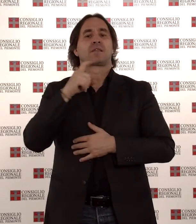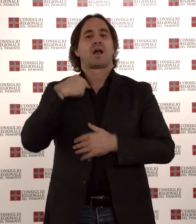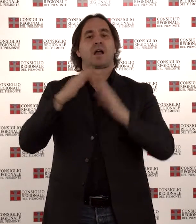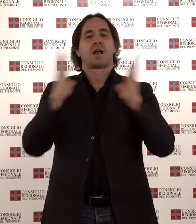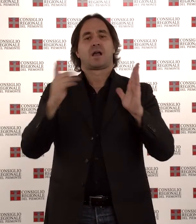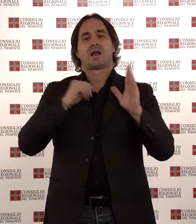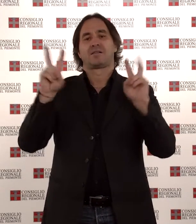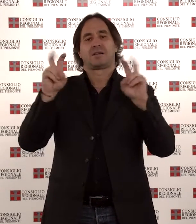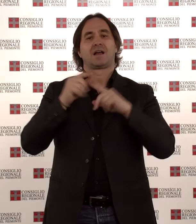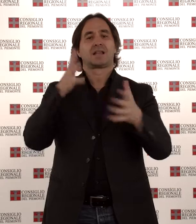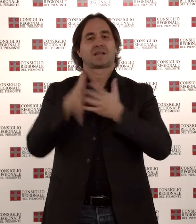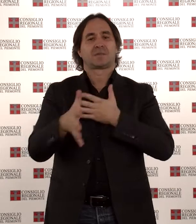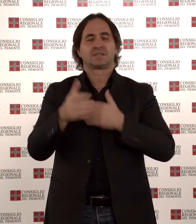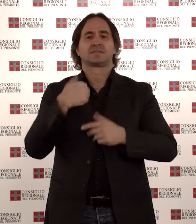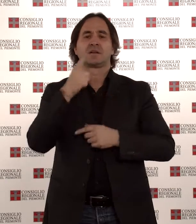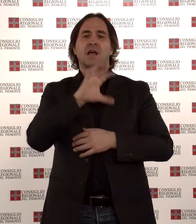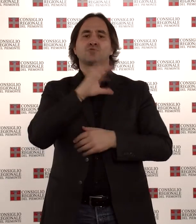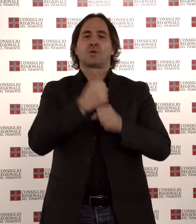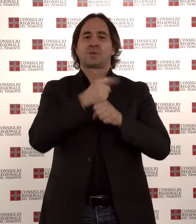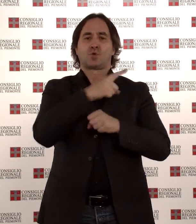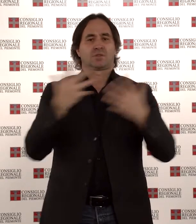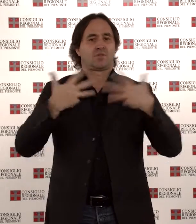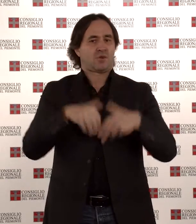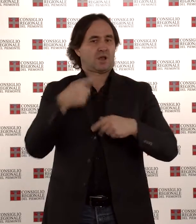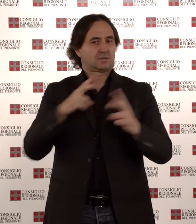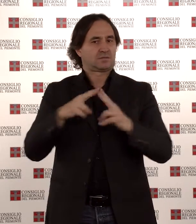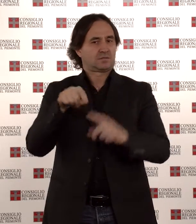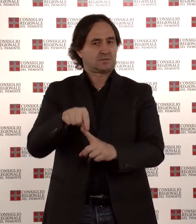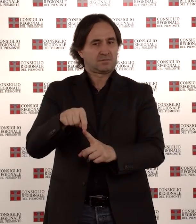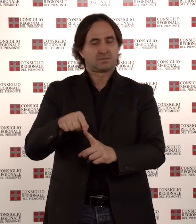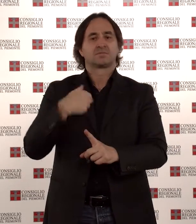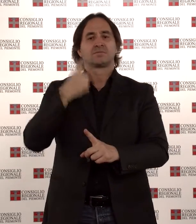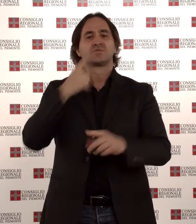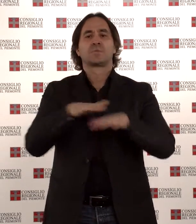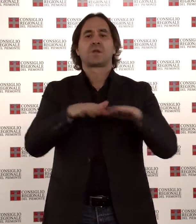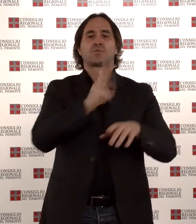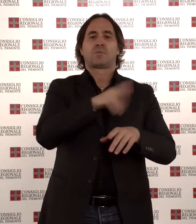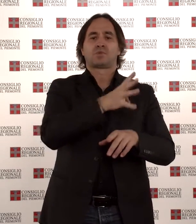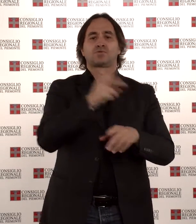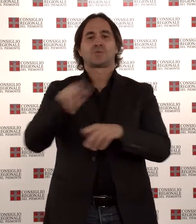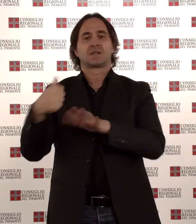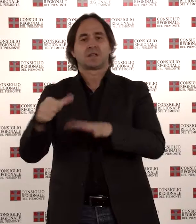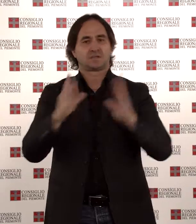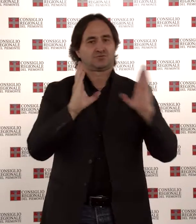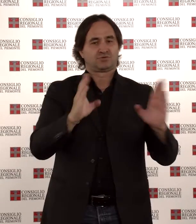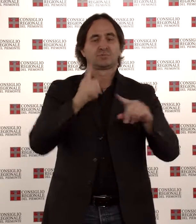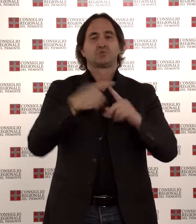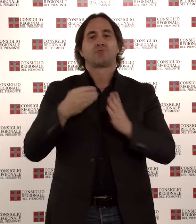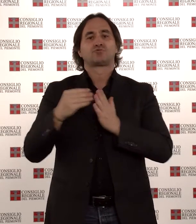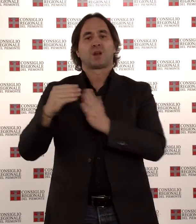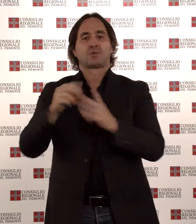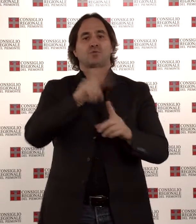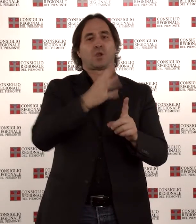al Centro Incontri della Regione Piemonte, durante la quale sono stati illustrati il piano 2014-2016 e il suo aggiornamento